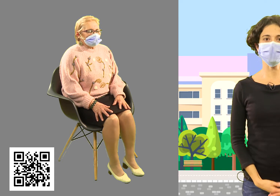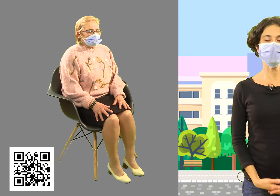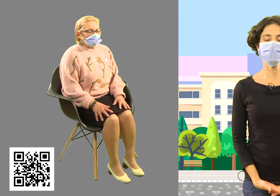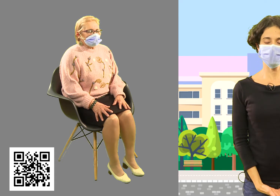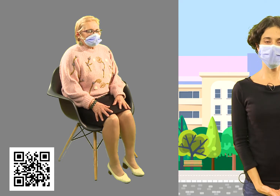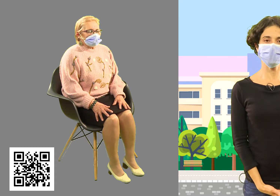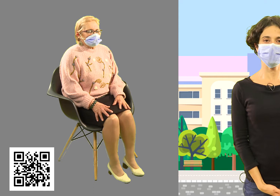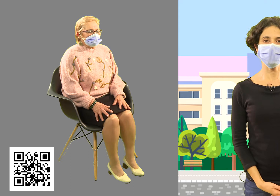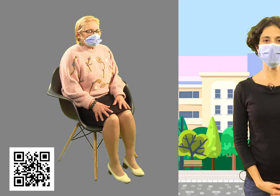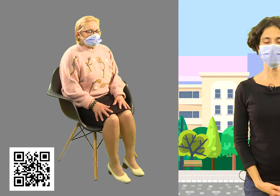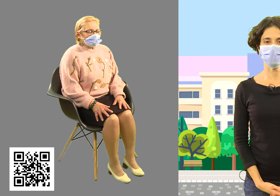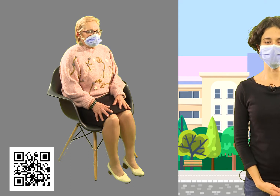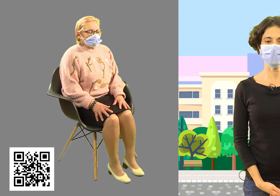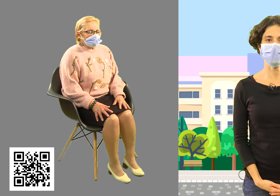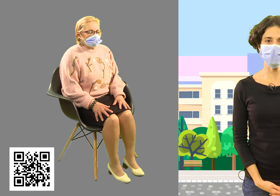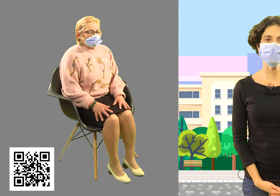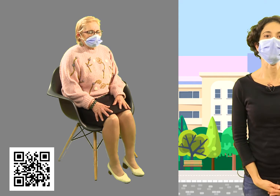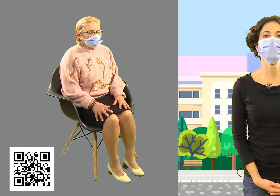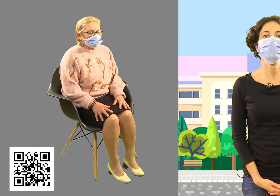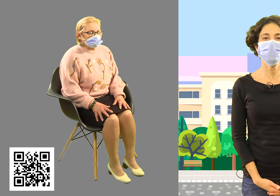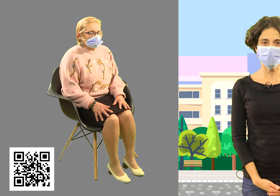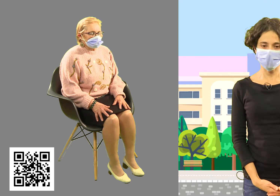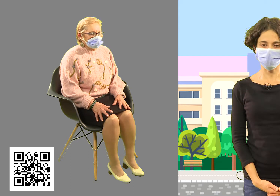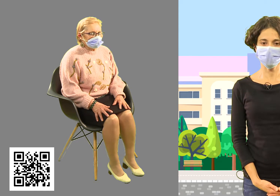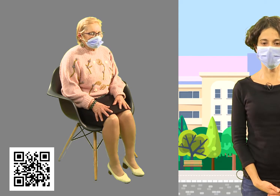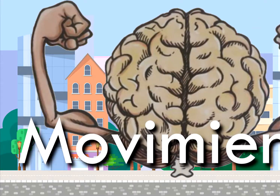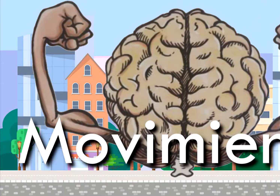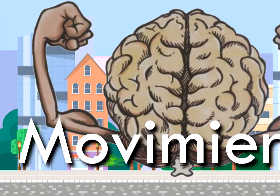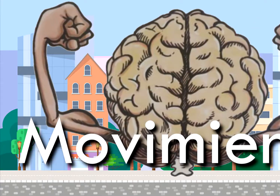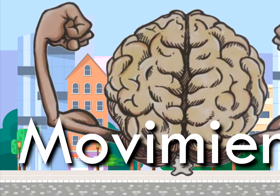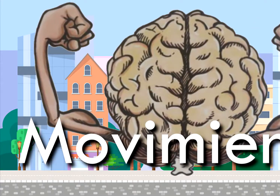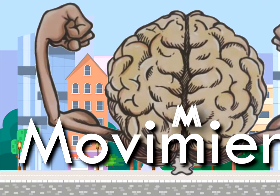parte de la sesión, que es el movimiento.